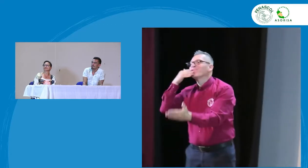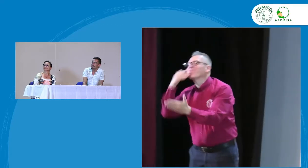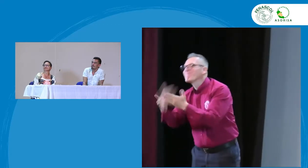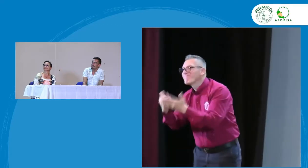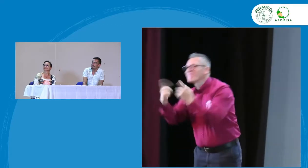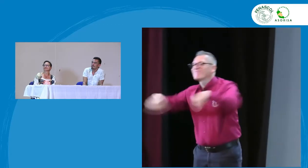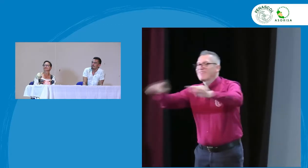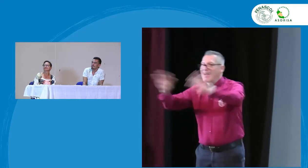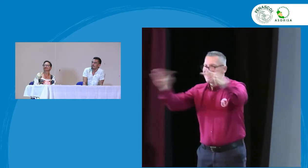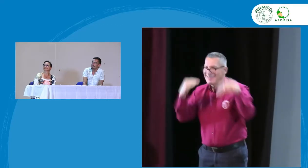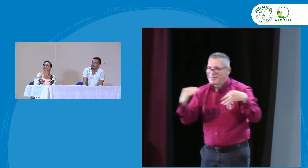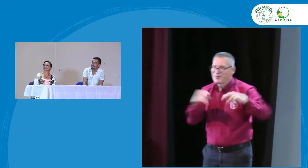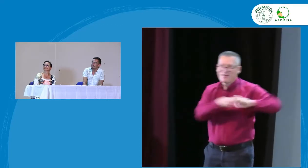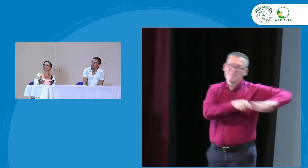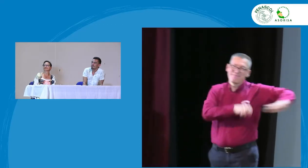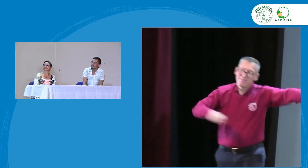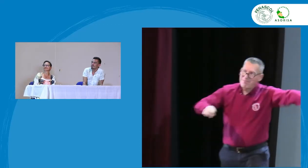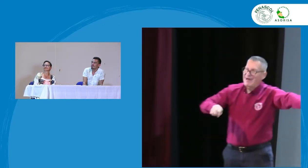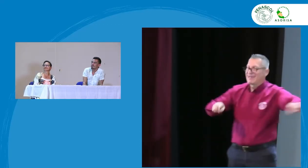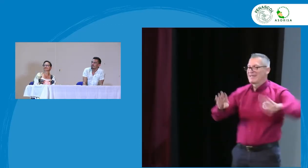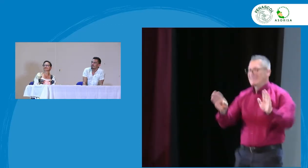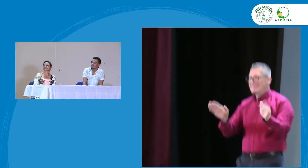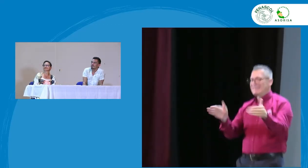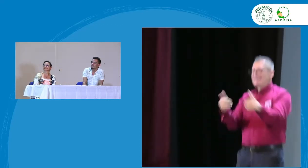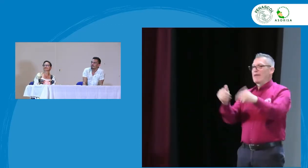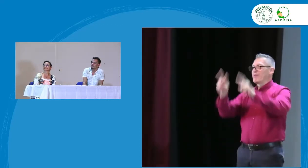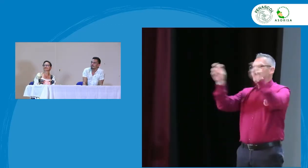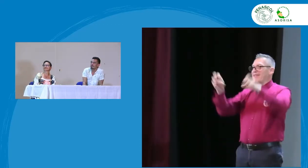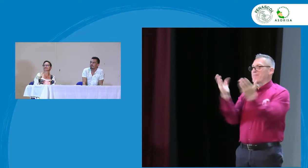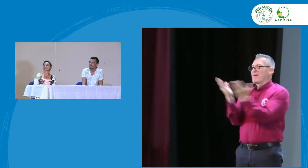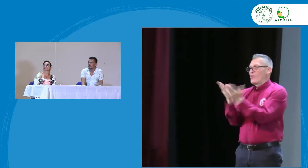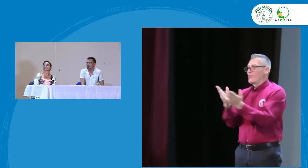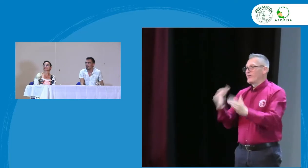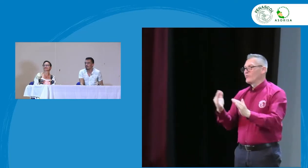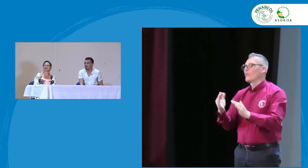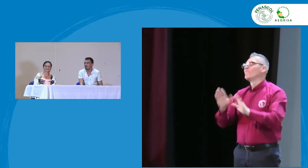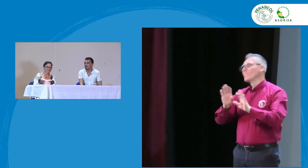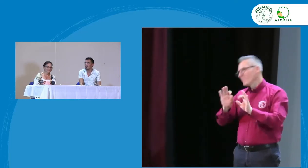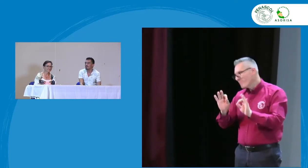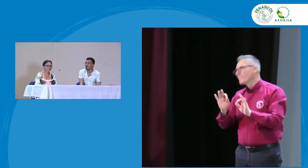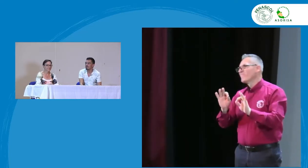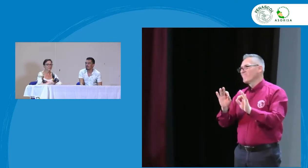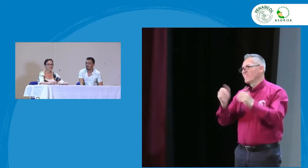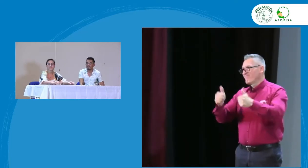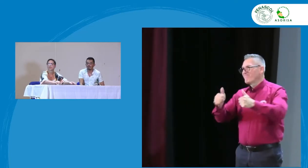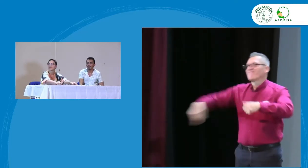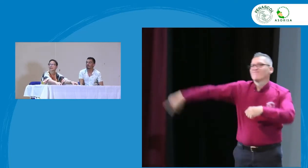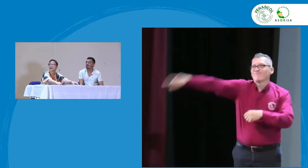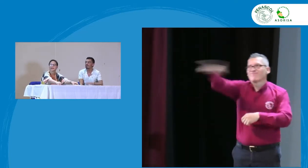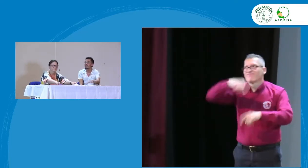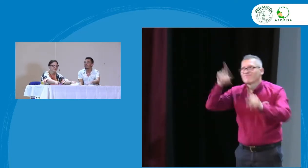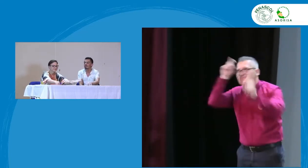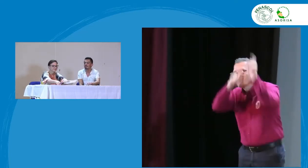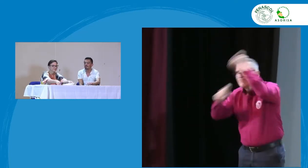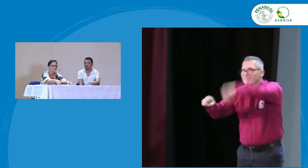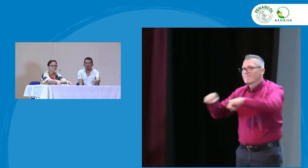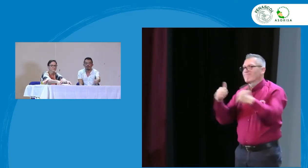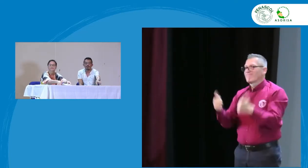acompañamiento así que bueno muchísimas gracias a nuestros panelistas a quienes nos estuvieron viendo damos cierre a